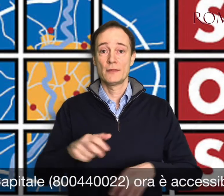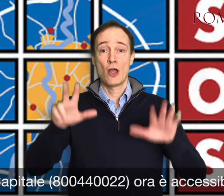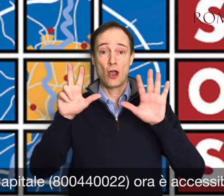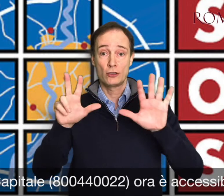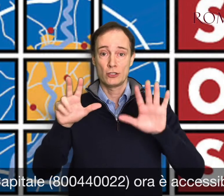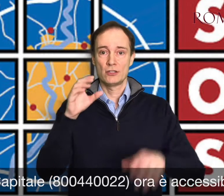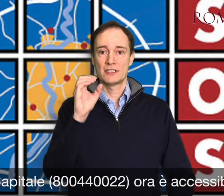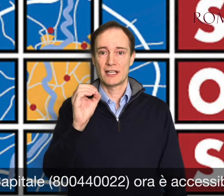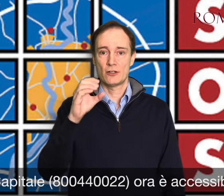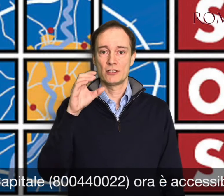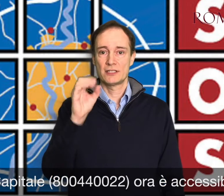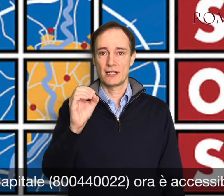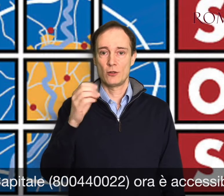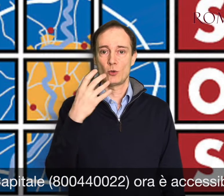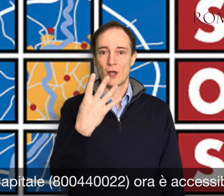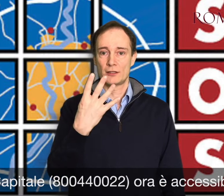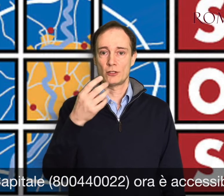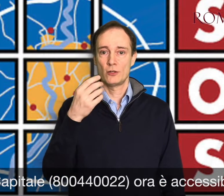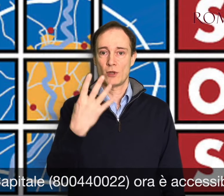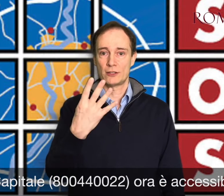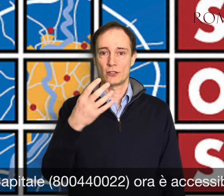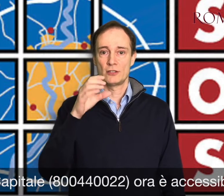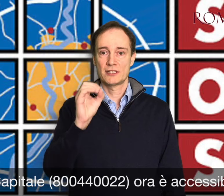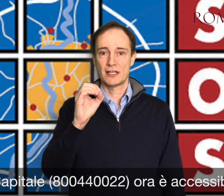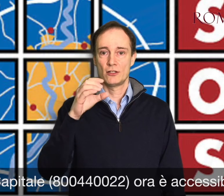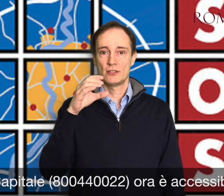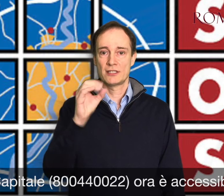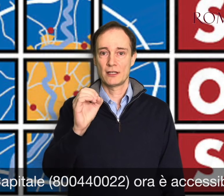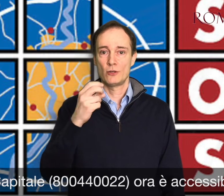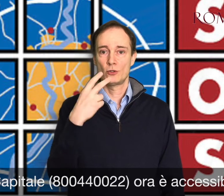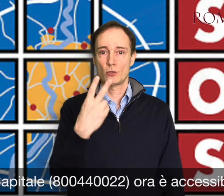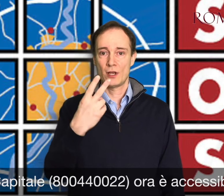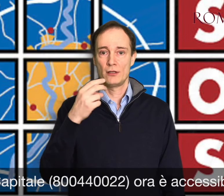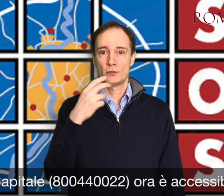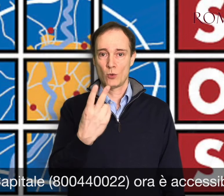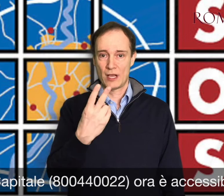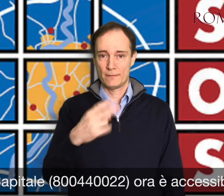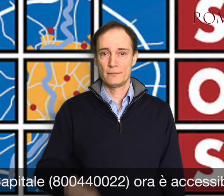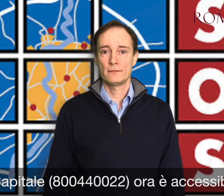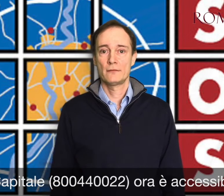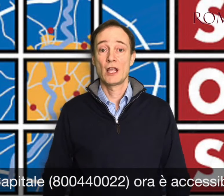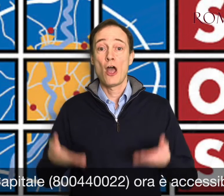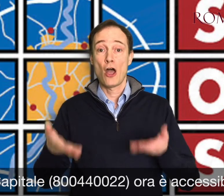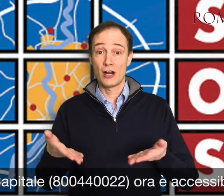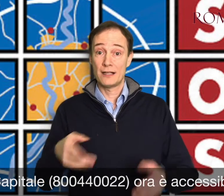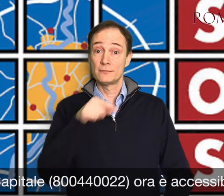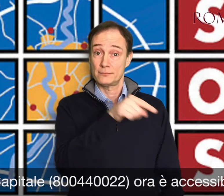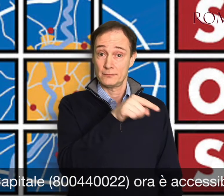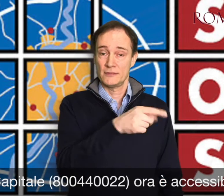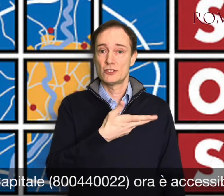4400 22 ora è accessibile anche alle persone